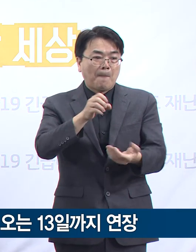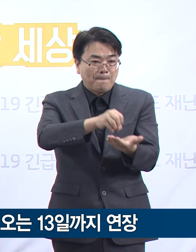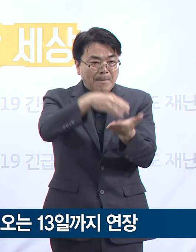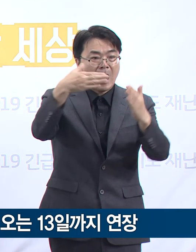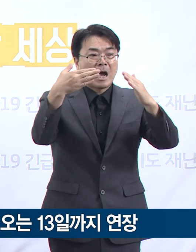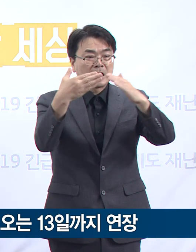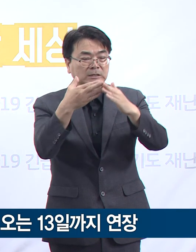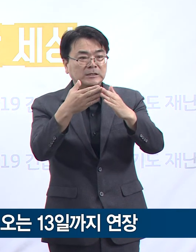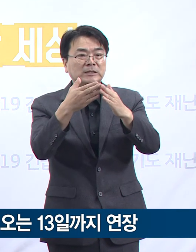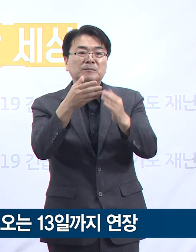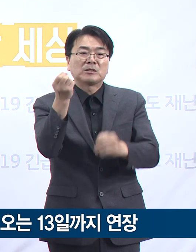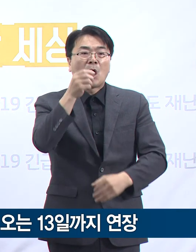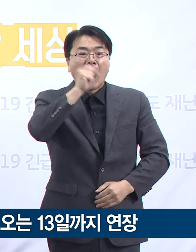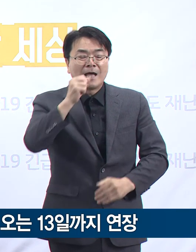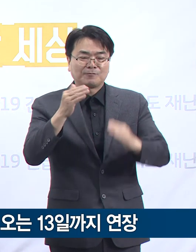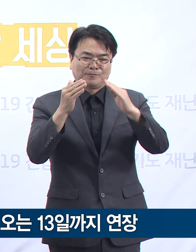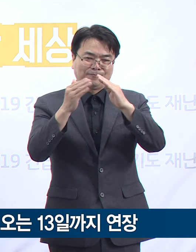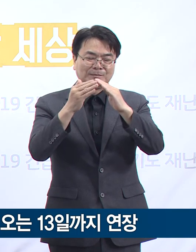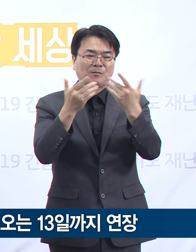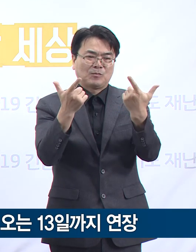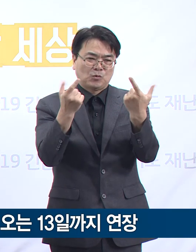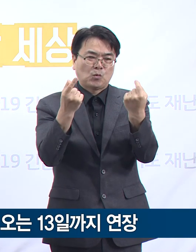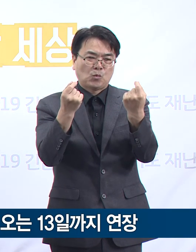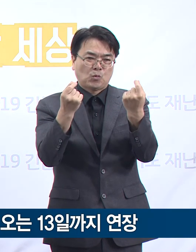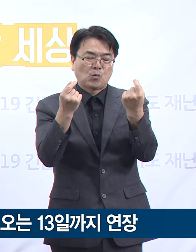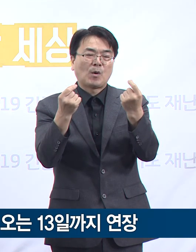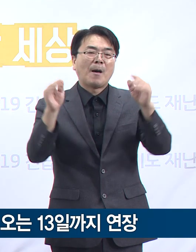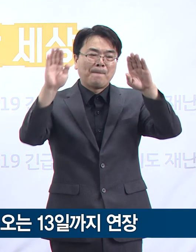아이스크림 가게까지 적용 대상이 넓어졌습니다.